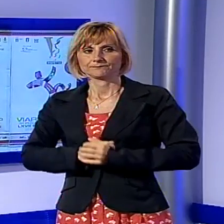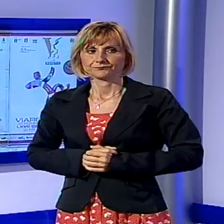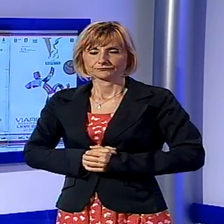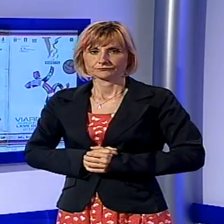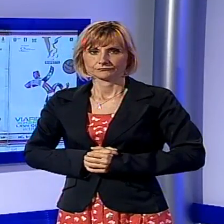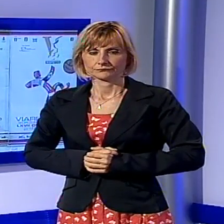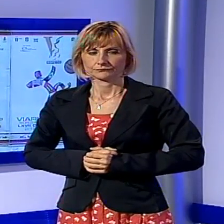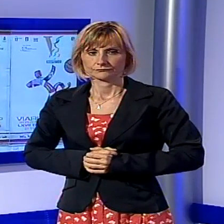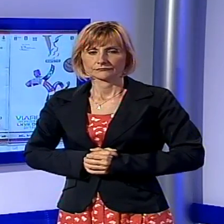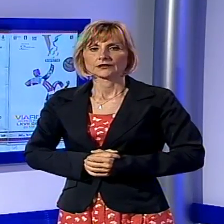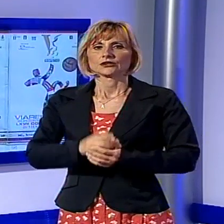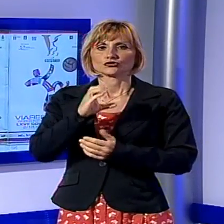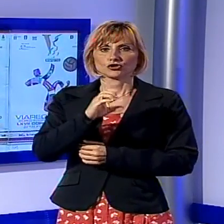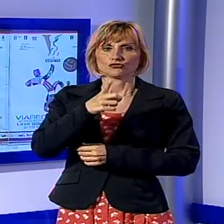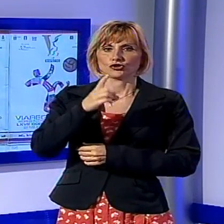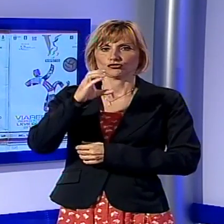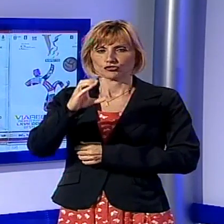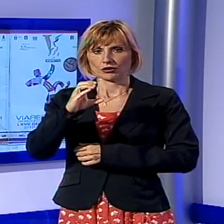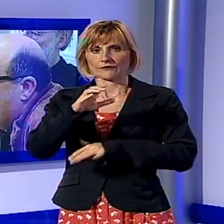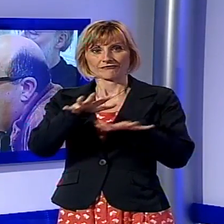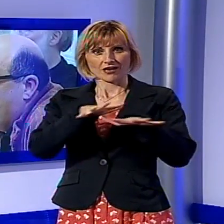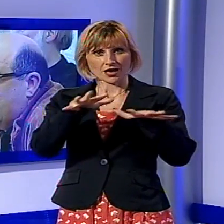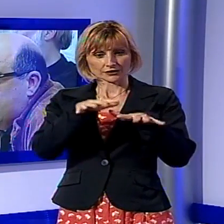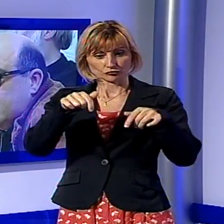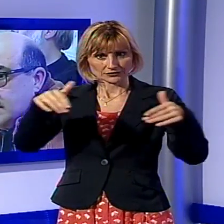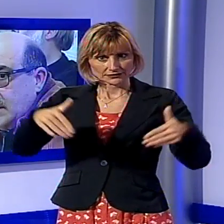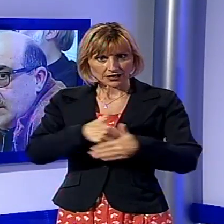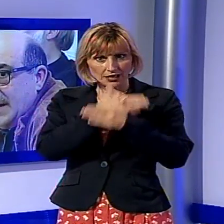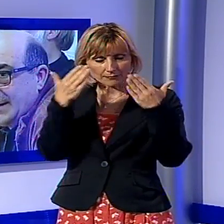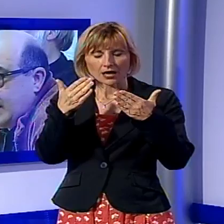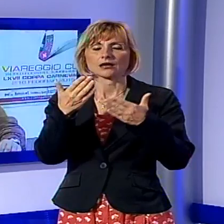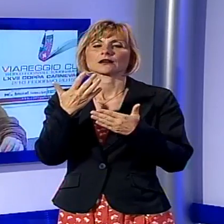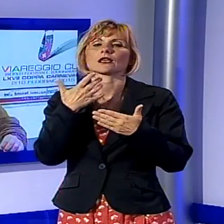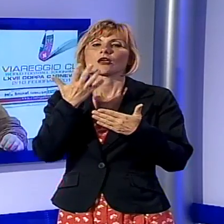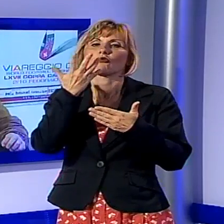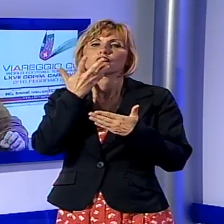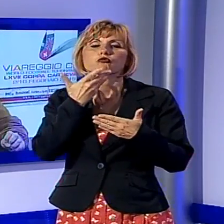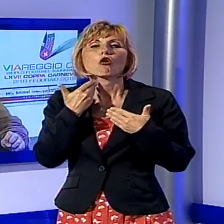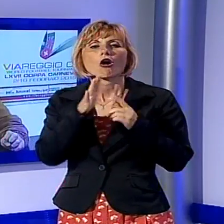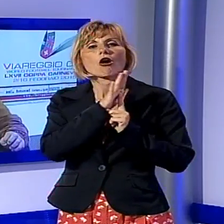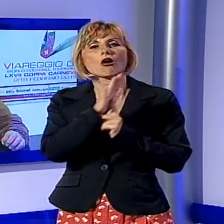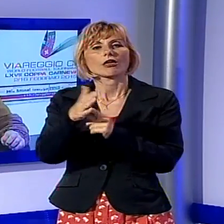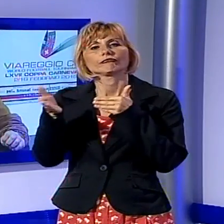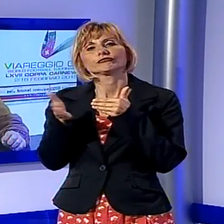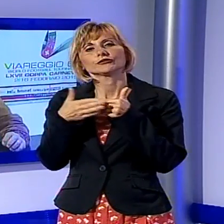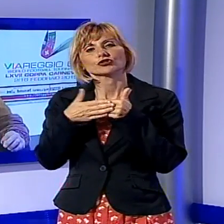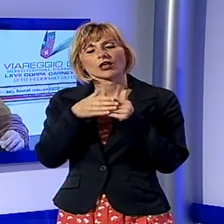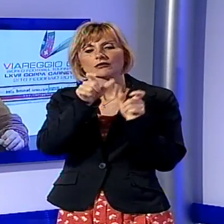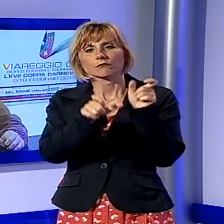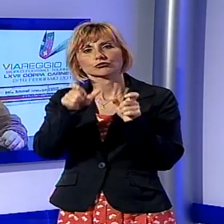Il CGC Viareggio ha voluto dimostrare vicinanza ai familiari delle 32 vittime della strage ferroviaria del 29 giugno